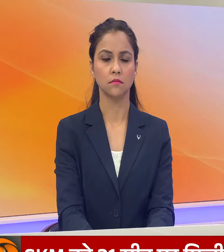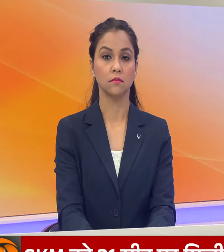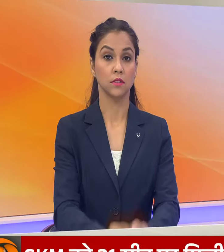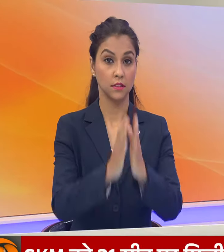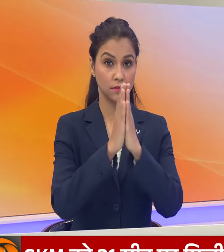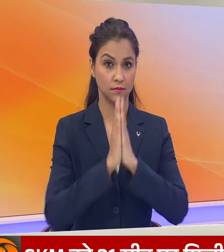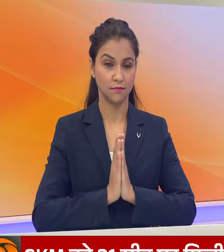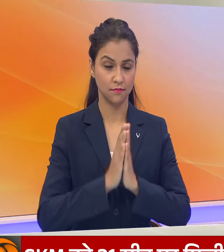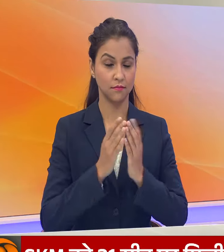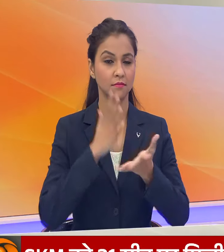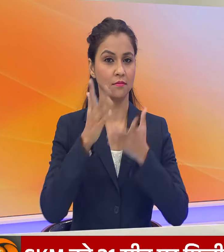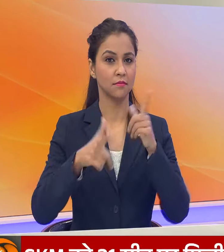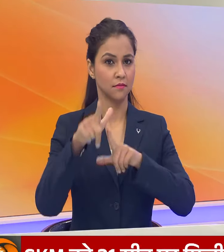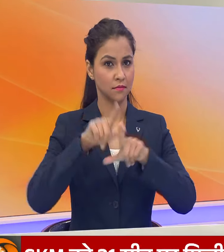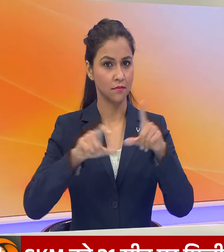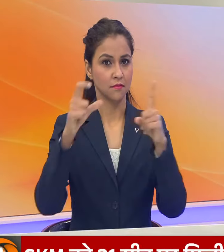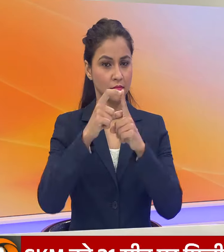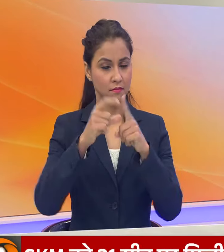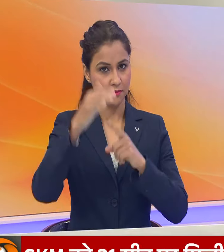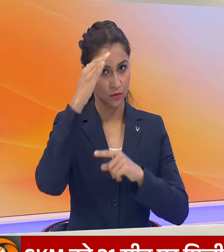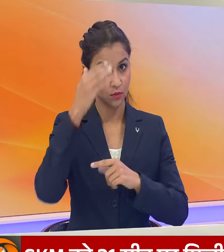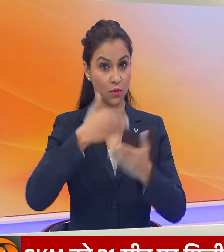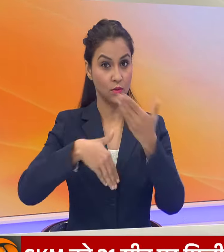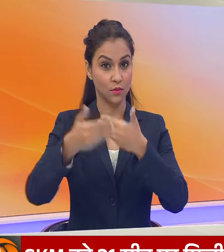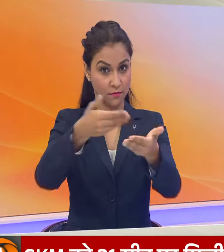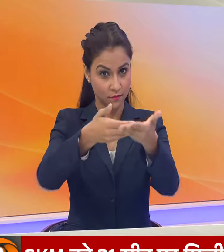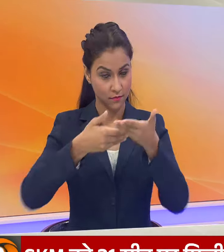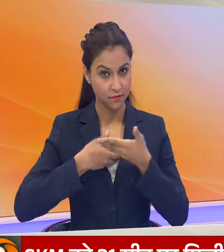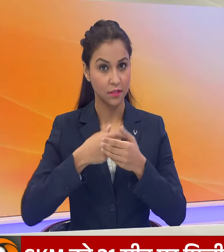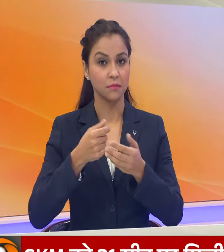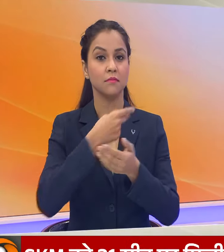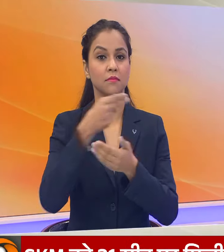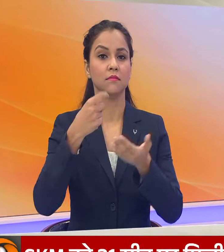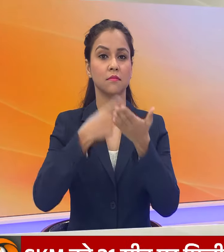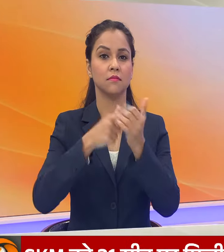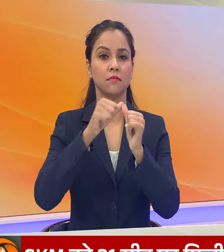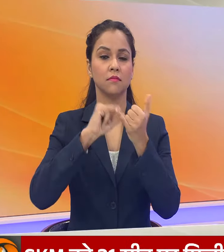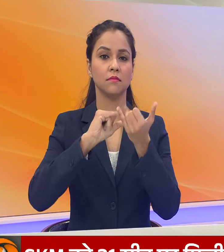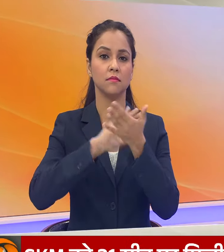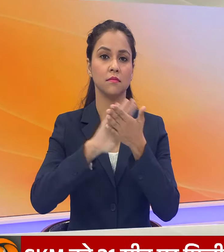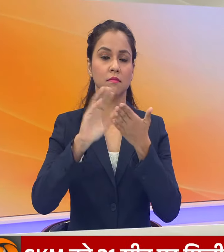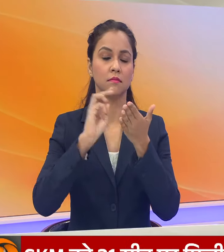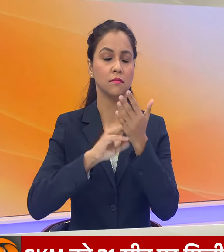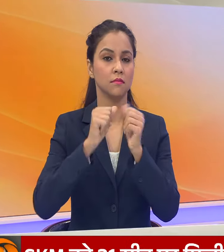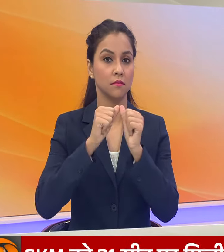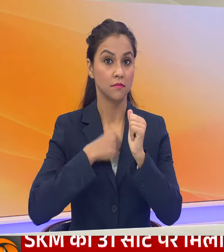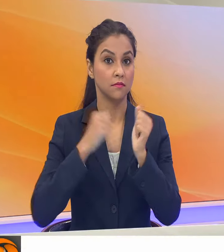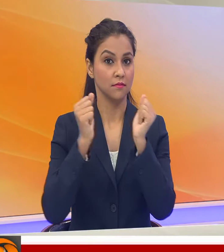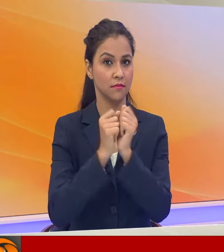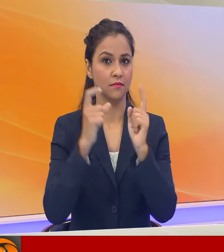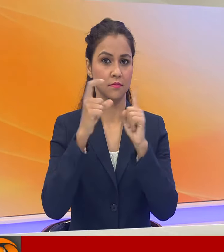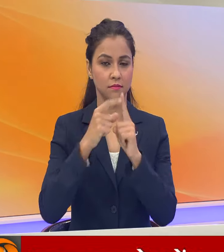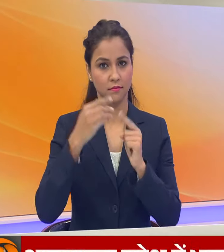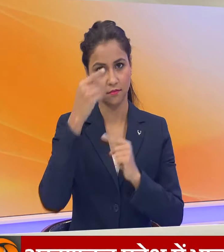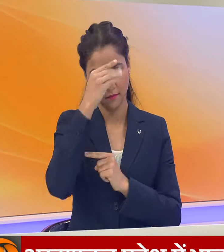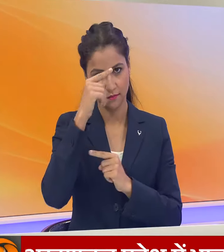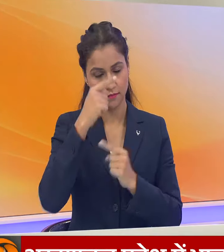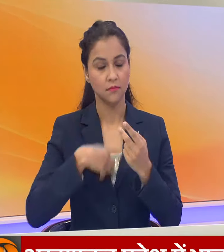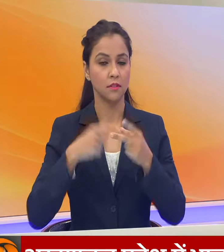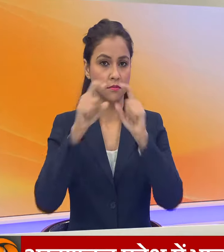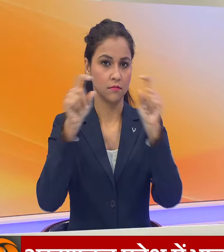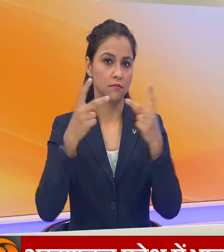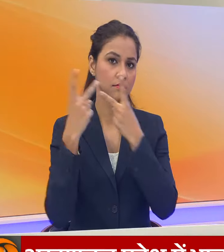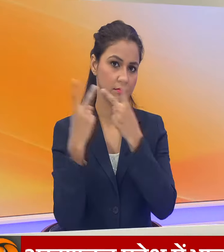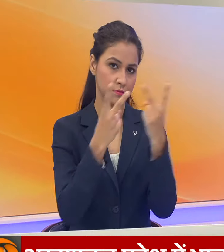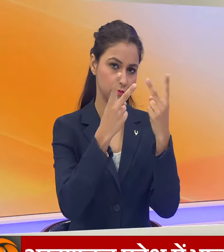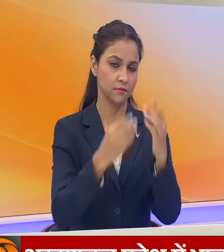नमस्कार हमारे सांकेतिक बुलेटिन में आपका स्वागत हैं मैं हूर इश्माप के साथ और मेरे साथ हैं मेरी सहियोगी दिपाली आईए हैडलाइंस